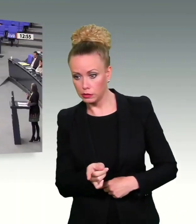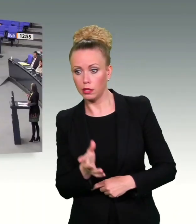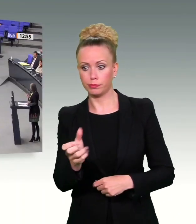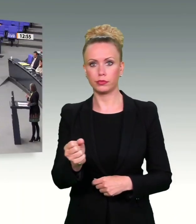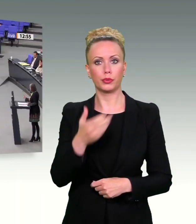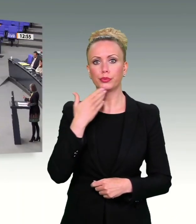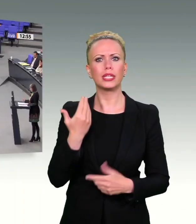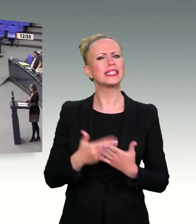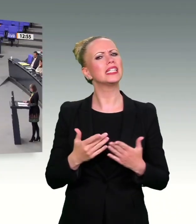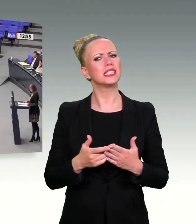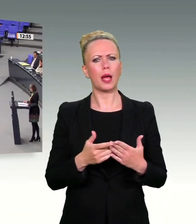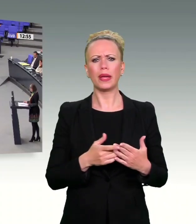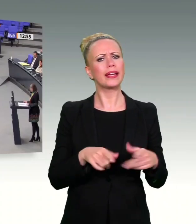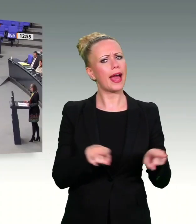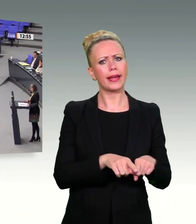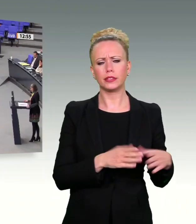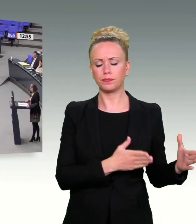Wäre sie denn angemessen?